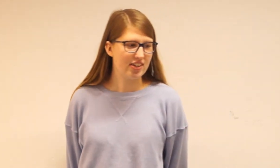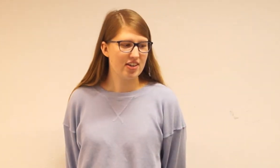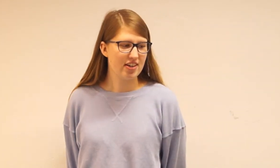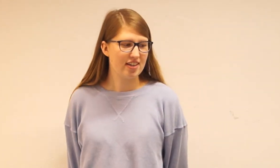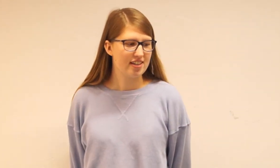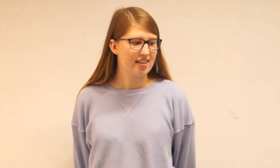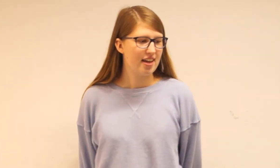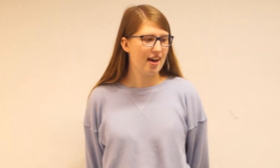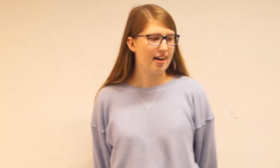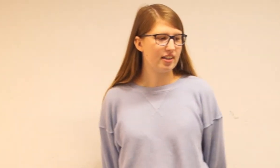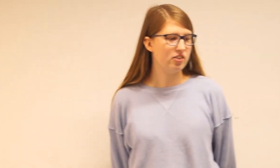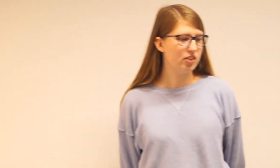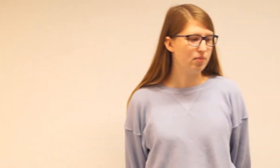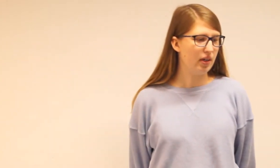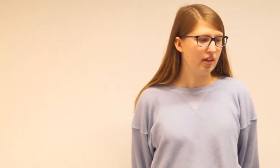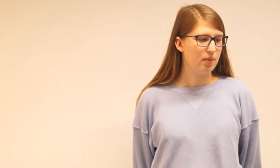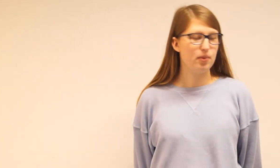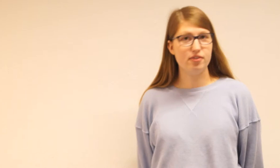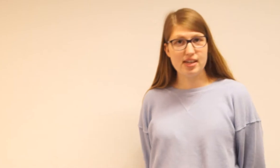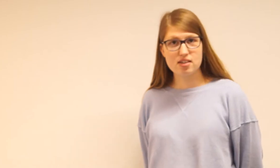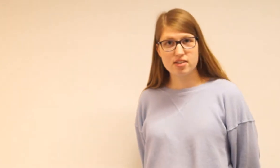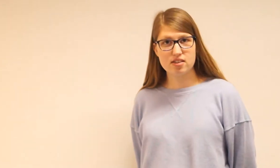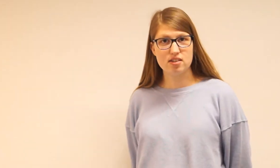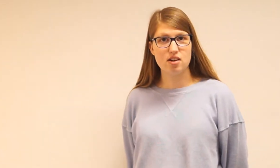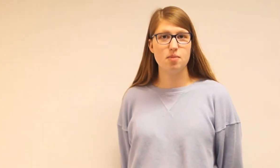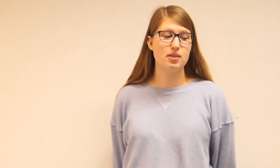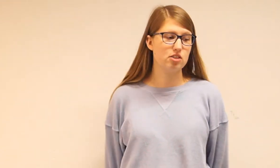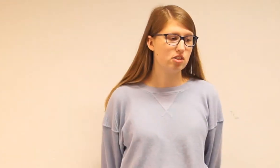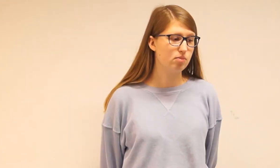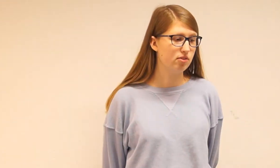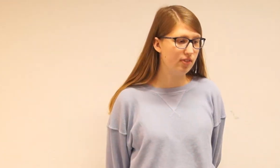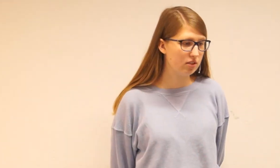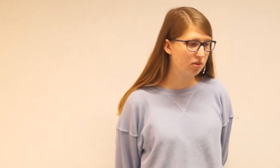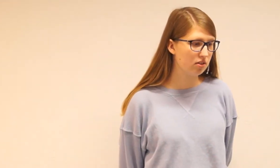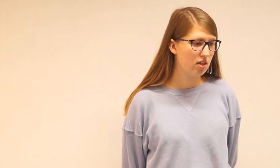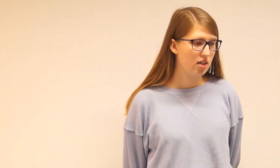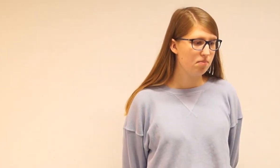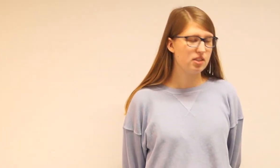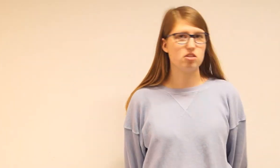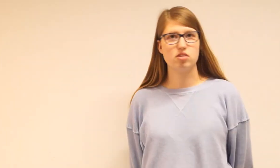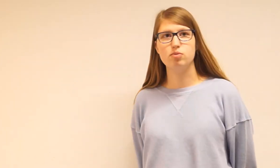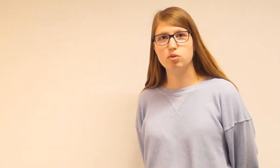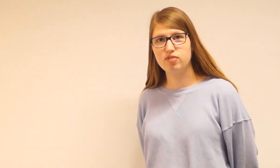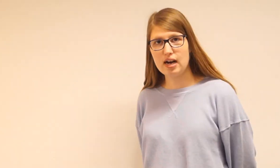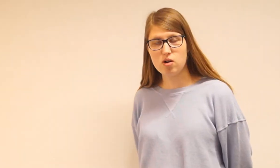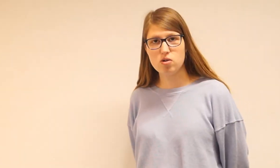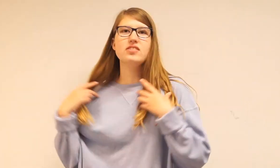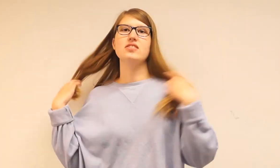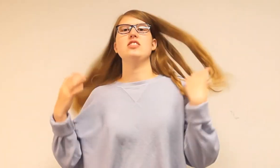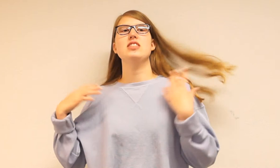Og her er der noget med bevægelse Match cut på fixpunkt Match cut på farve Hvis vi